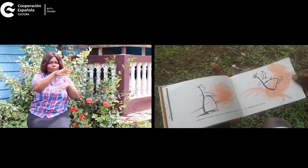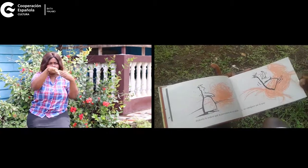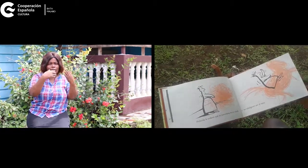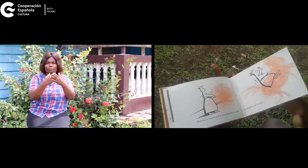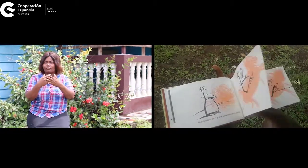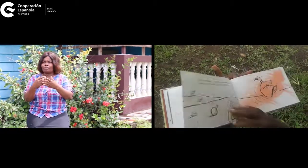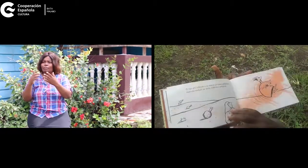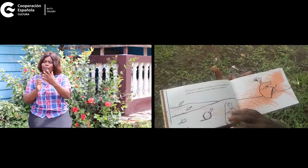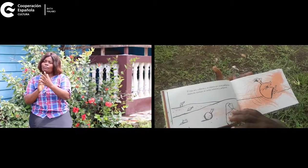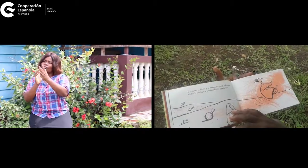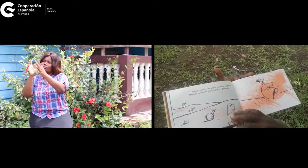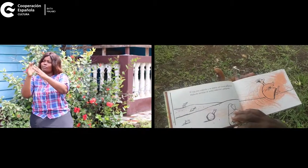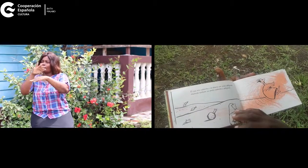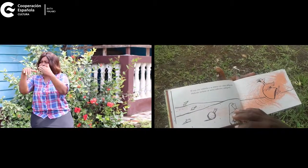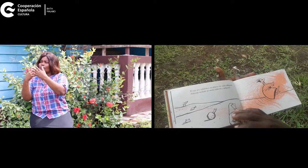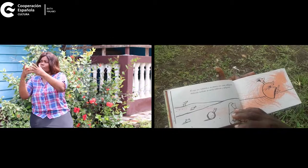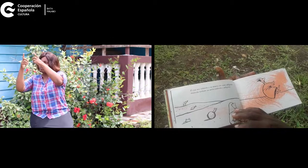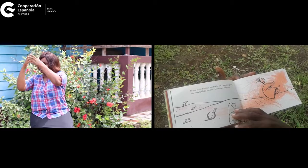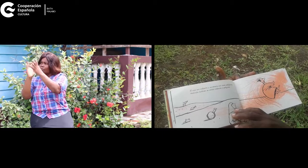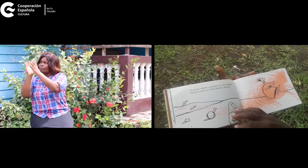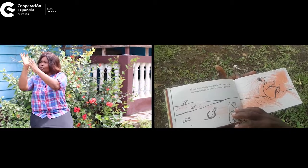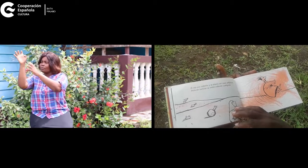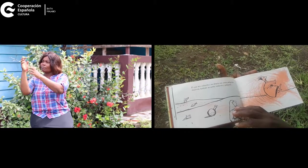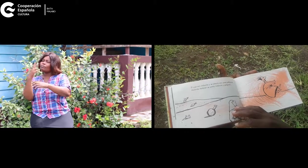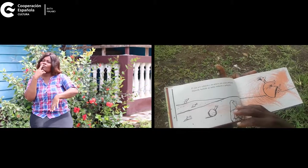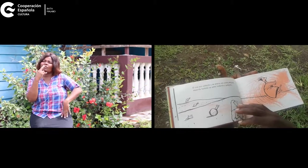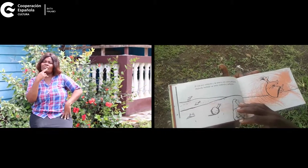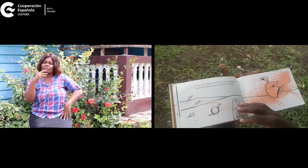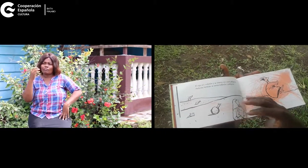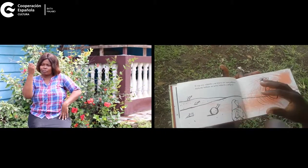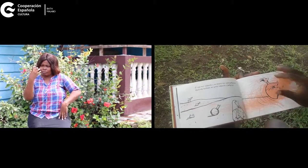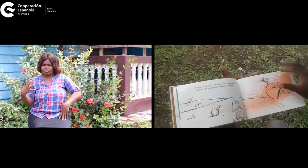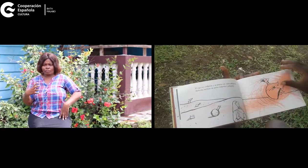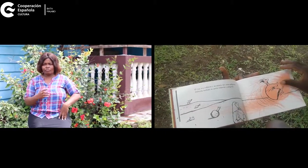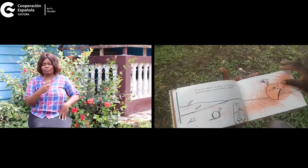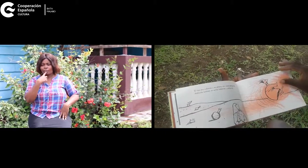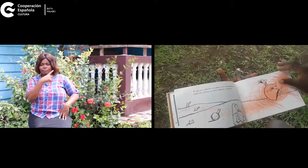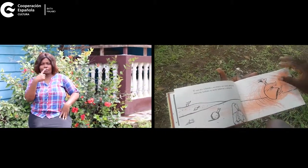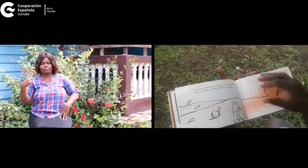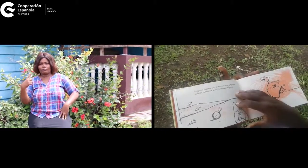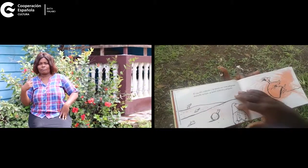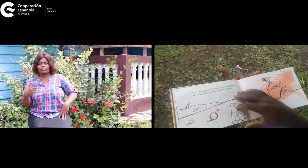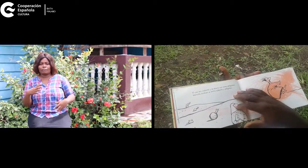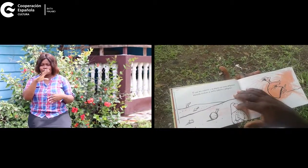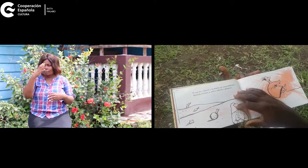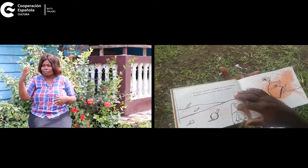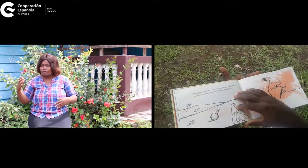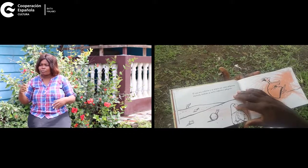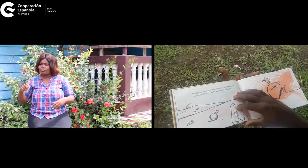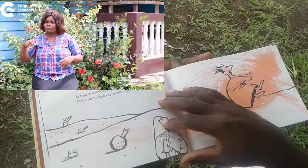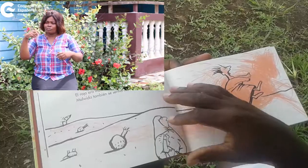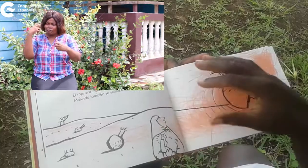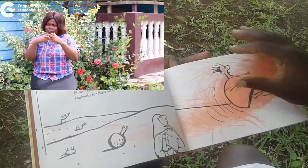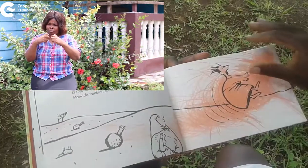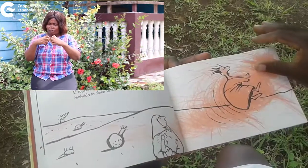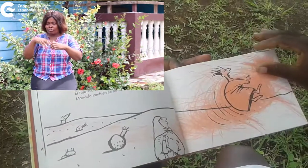por todo el reino. El rojo era indómito y se atrevía con cosas peligrosas.